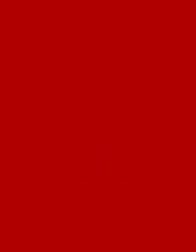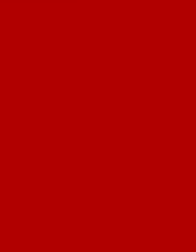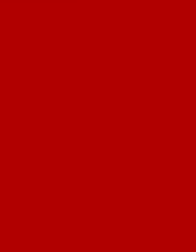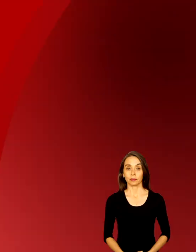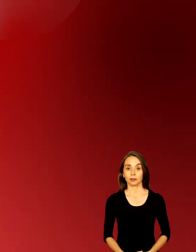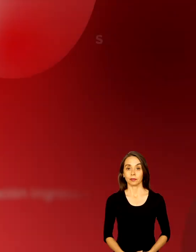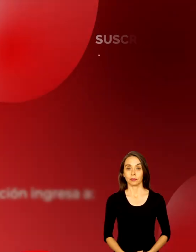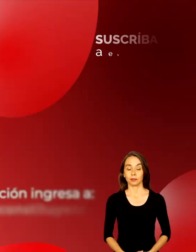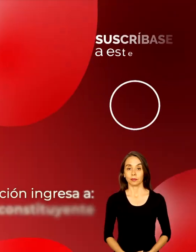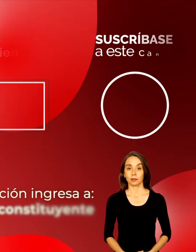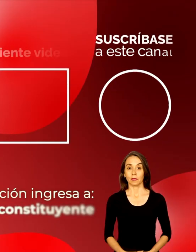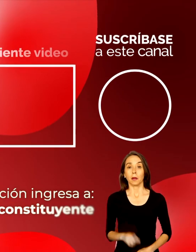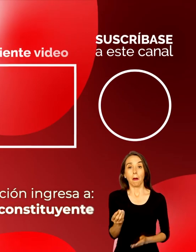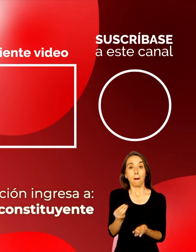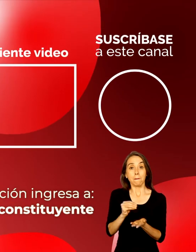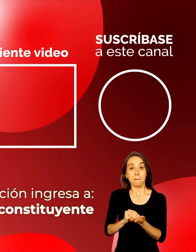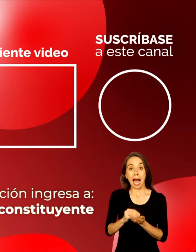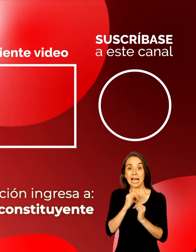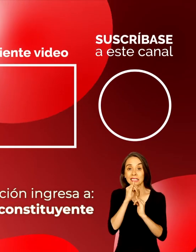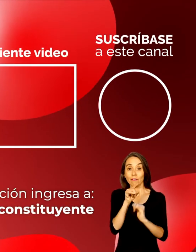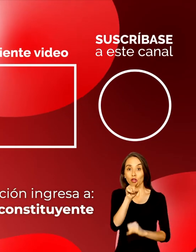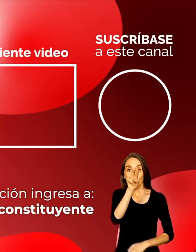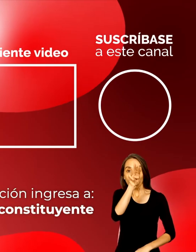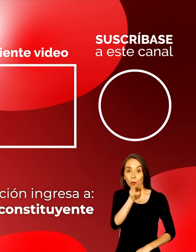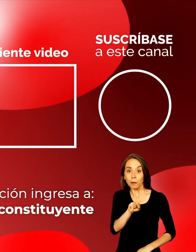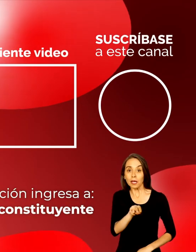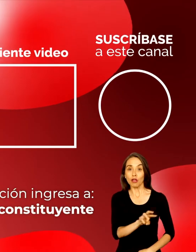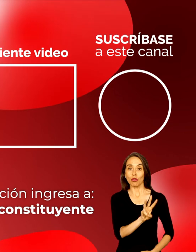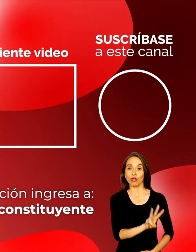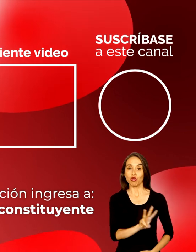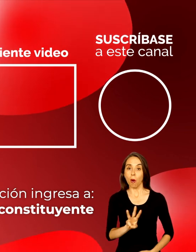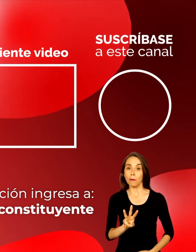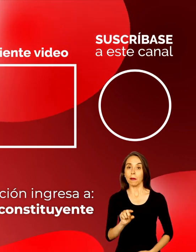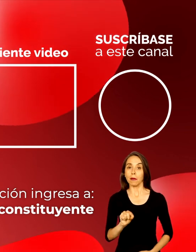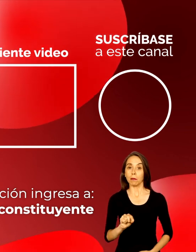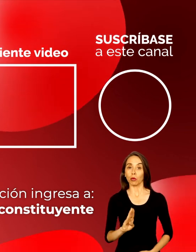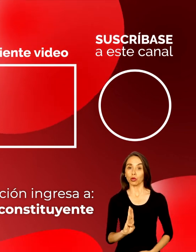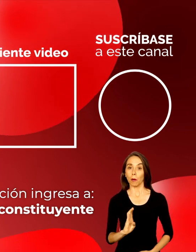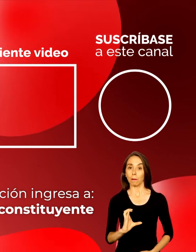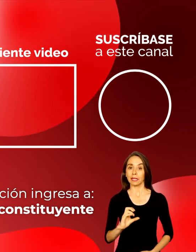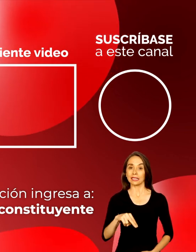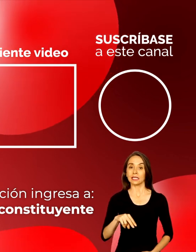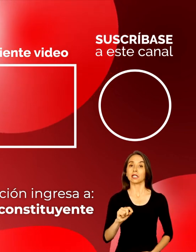Para más información, ingresa a www.vcn.cl